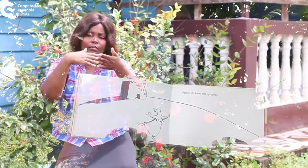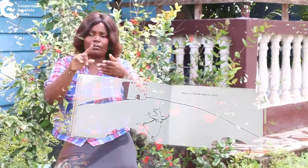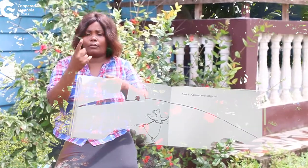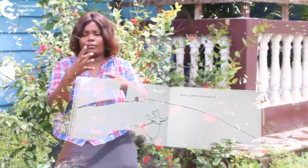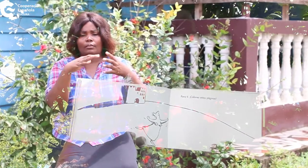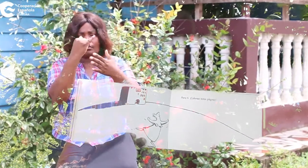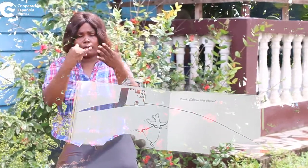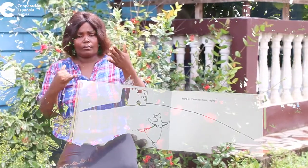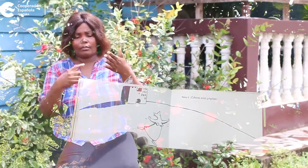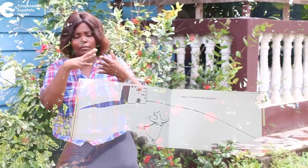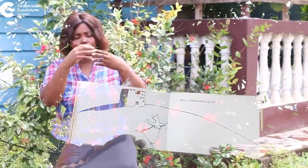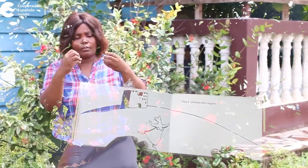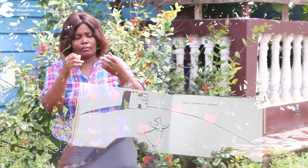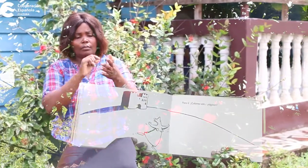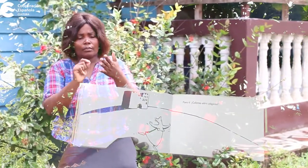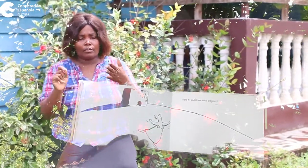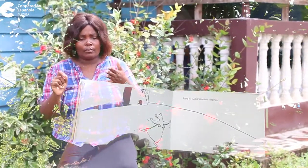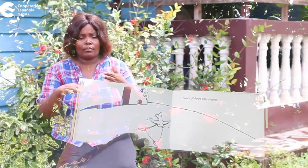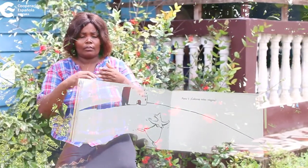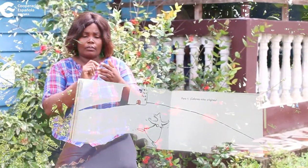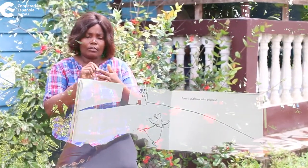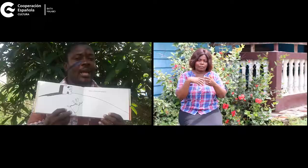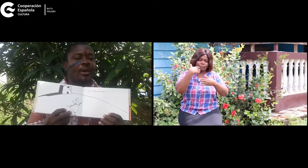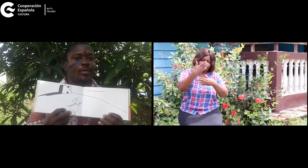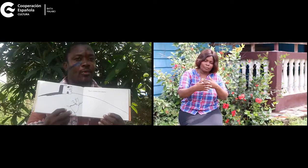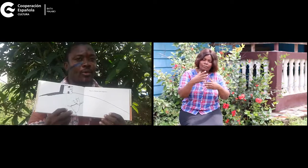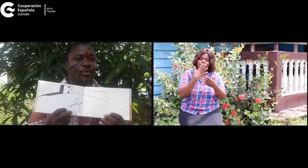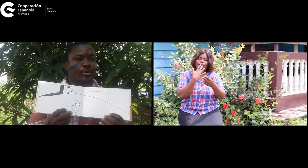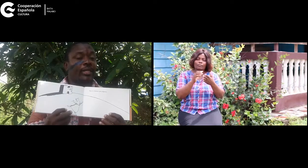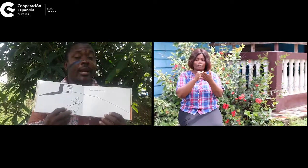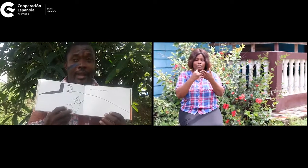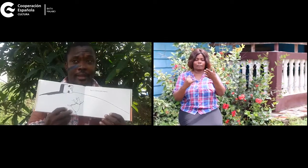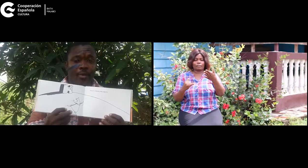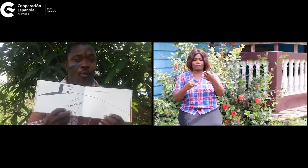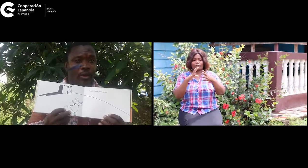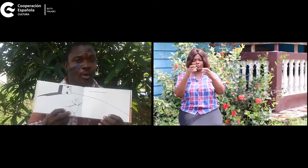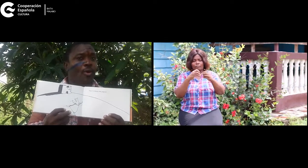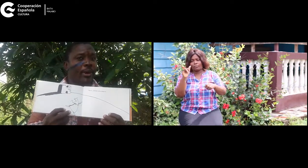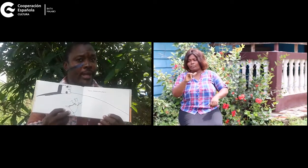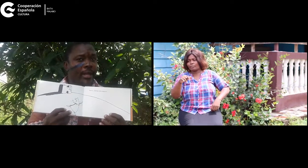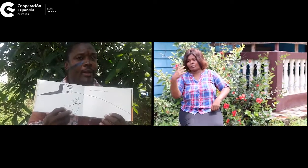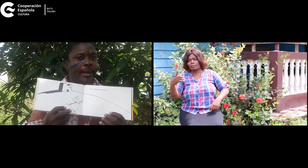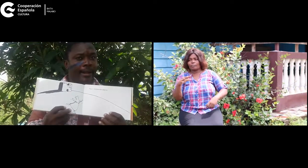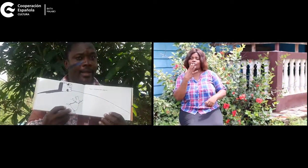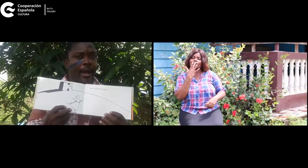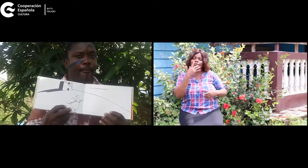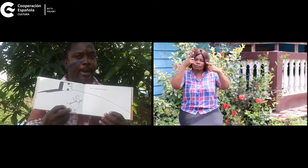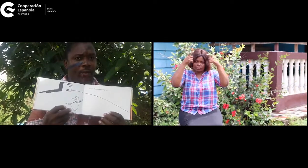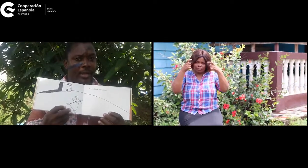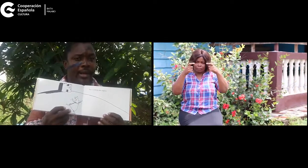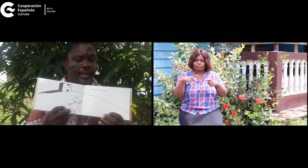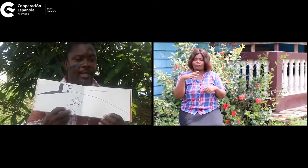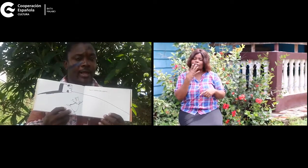los dibujos del cuento, escribir y luego pintar los dibujos. Tendrán que hacer un cuento como el de la reina